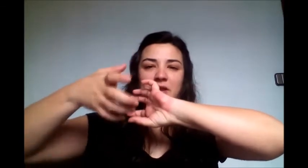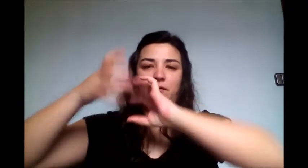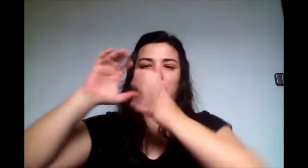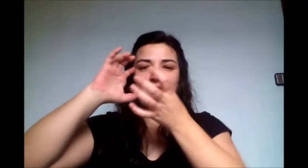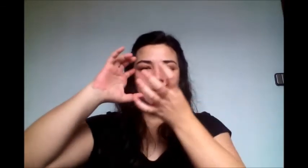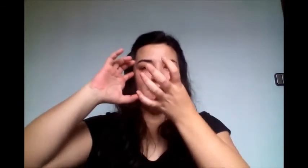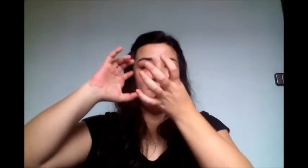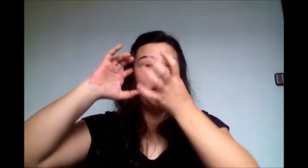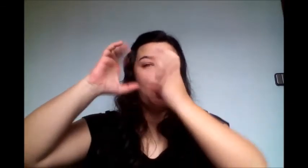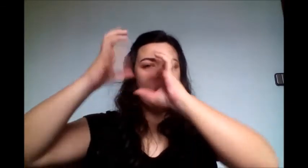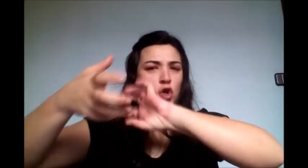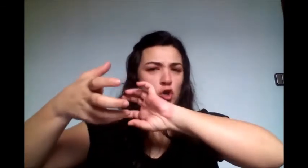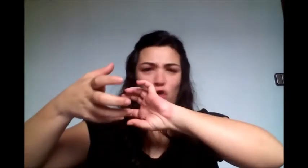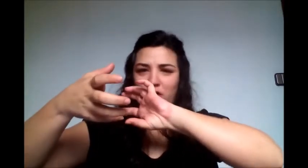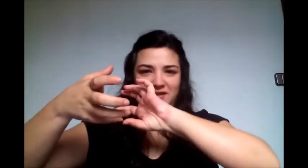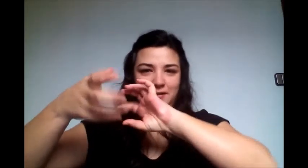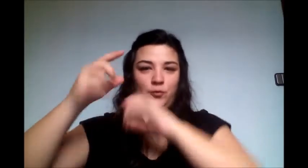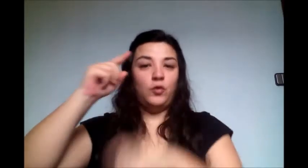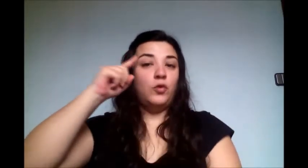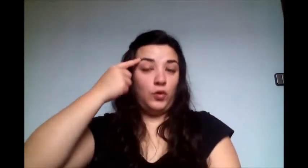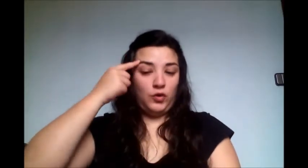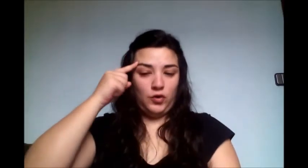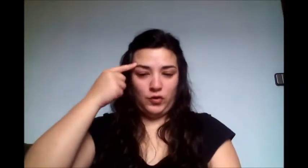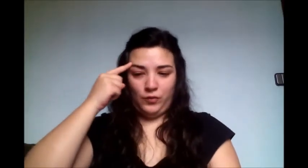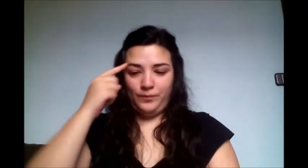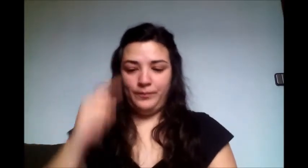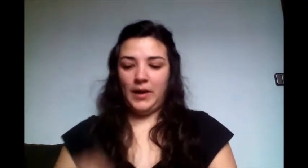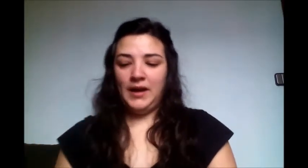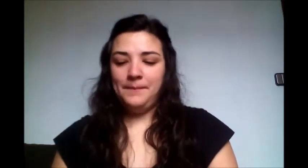para afuera, sabes, loquísimo o loco, vale,